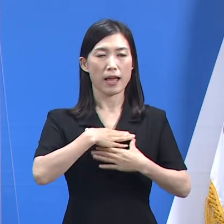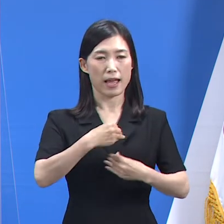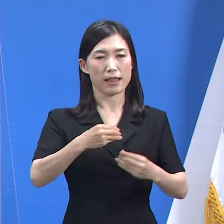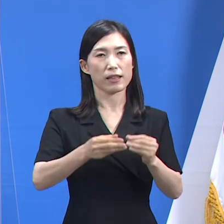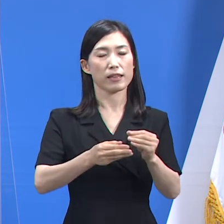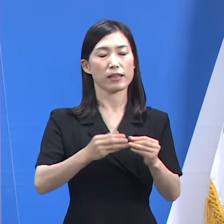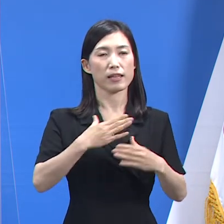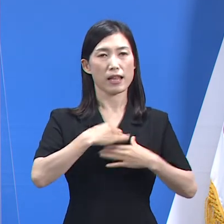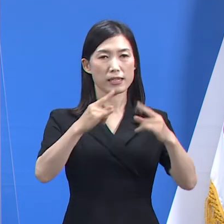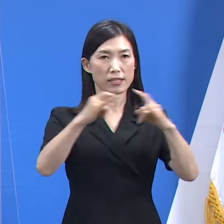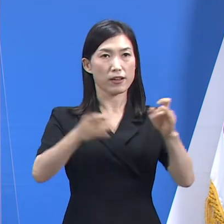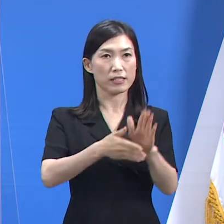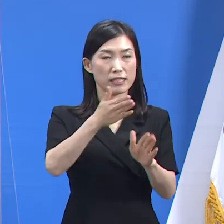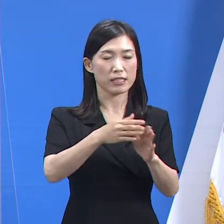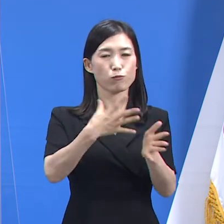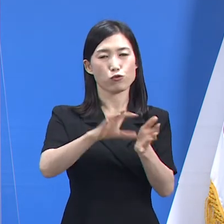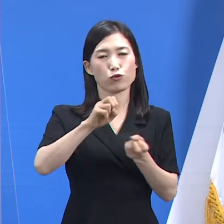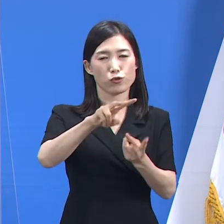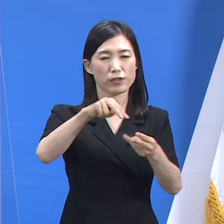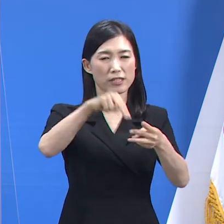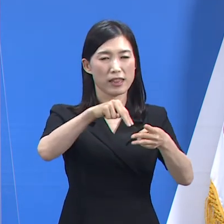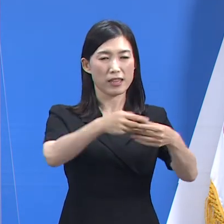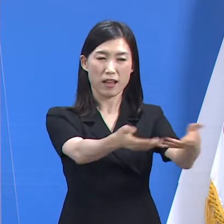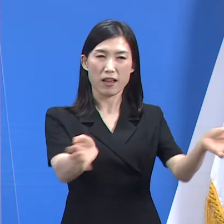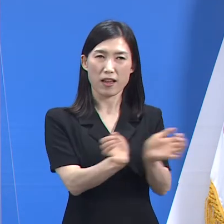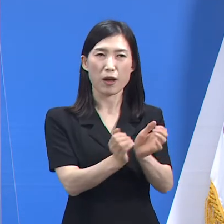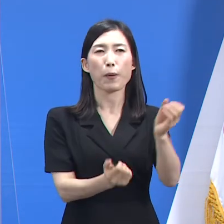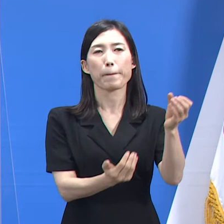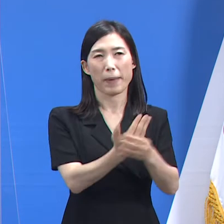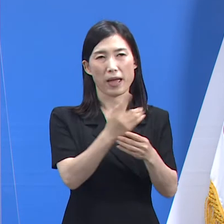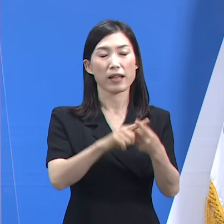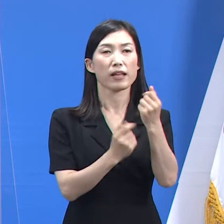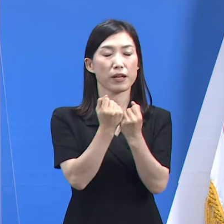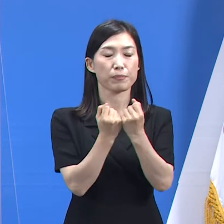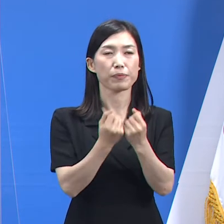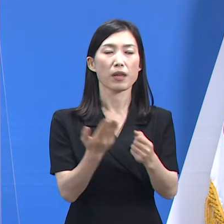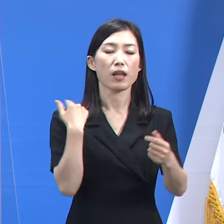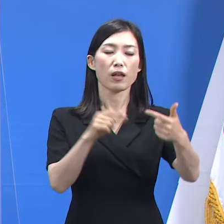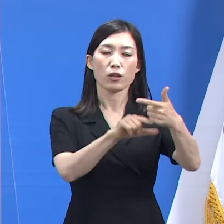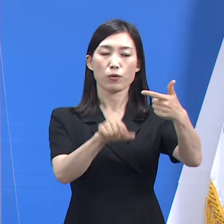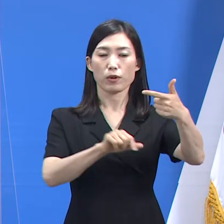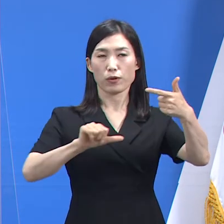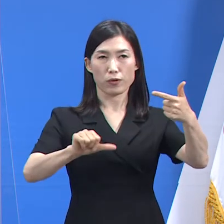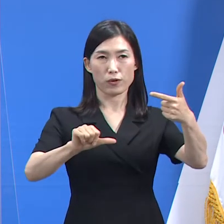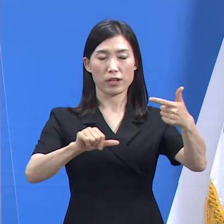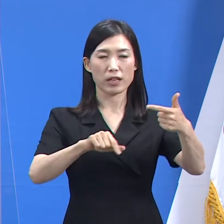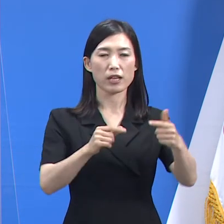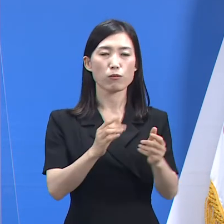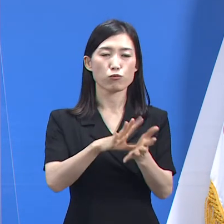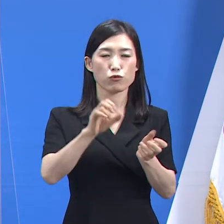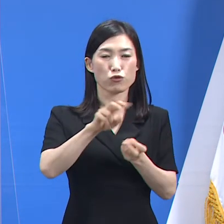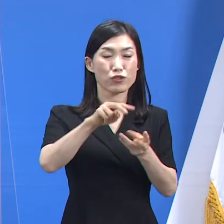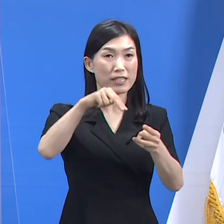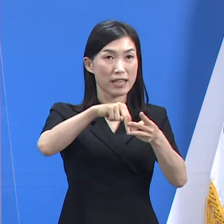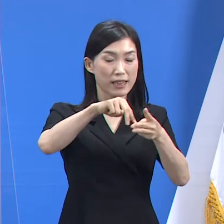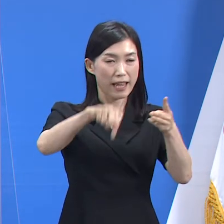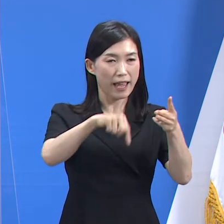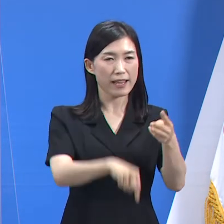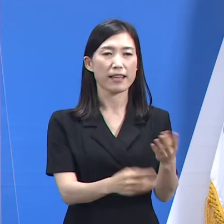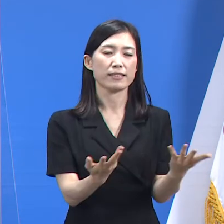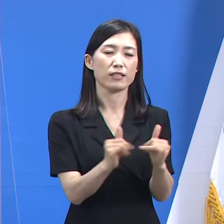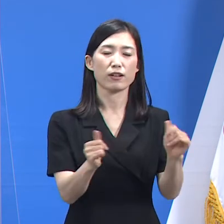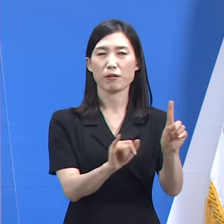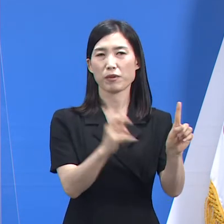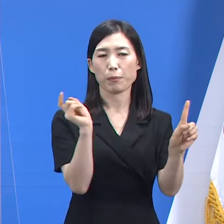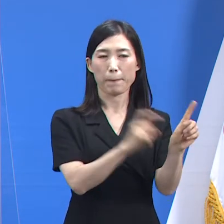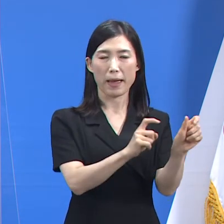물류센터 관련 집단감염 사례입니다. 지난 5일 물류센터 직원 1명이 최초 확진 판정을 받은